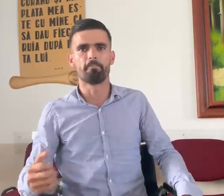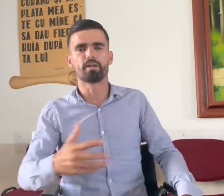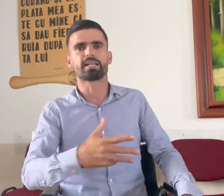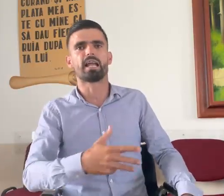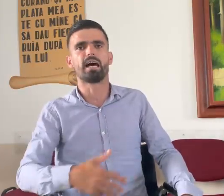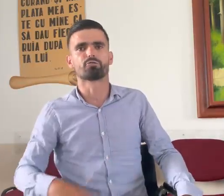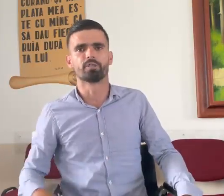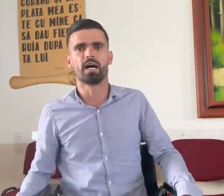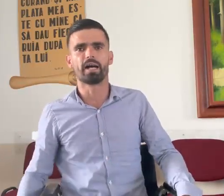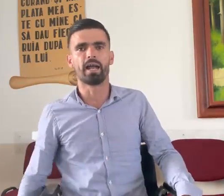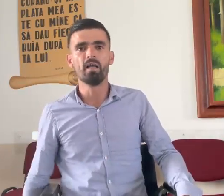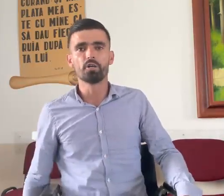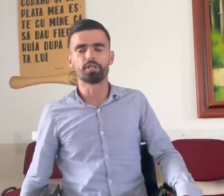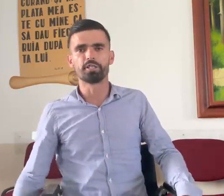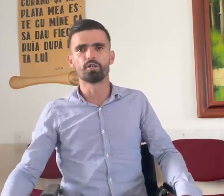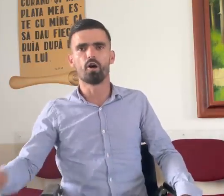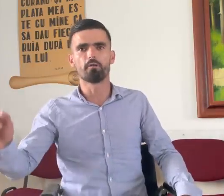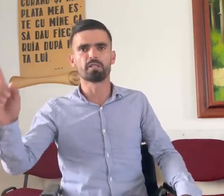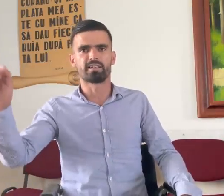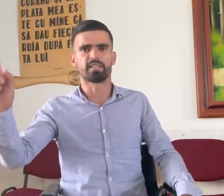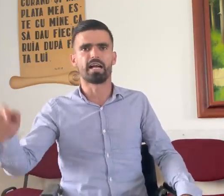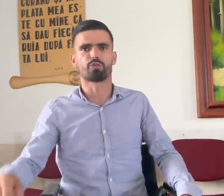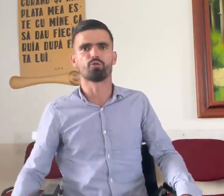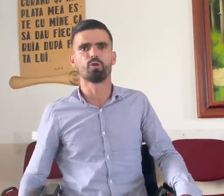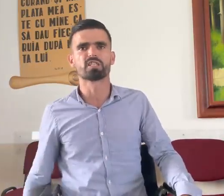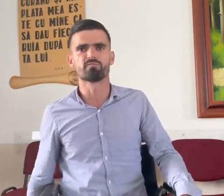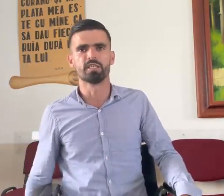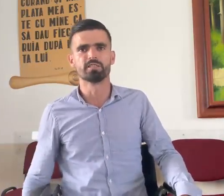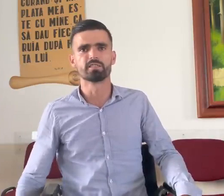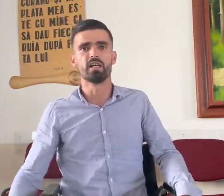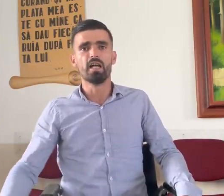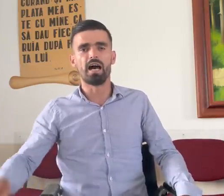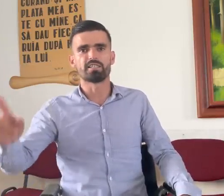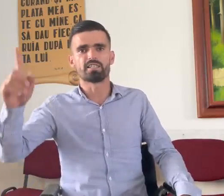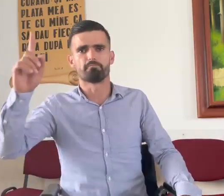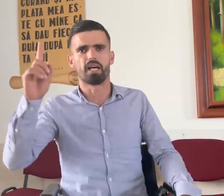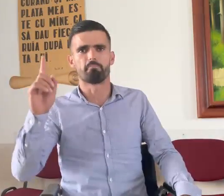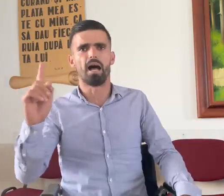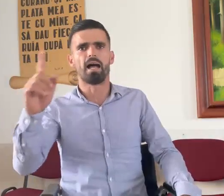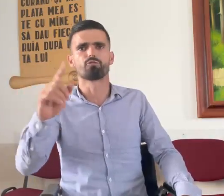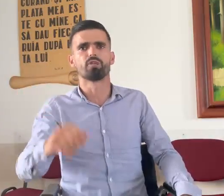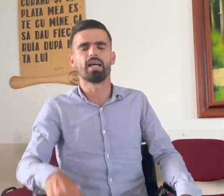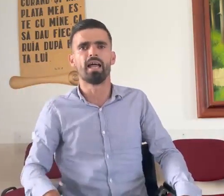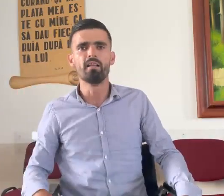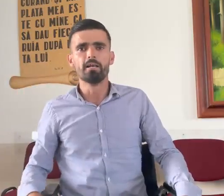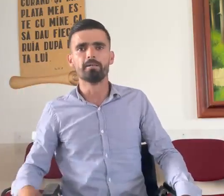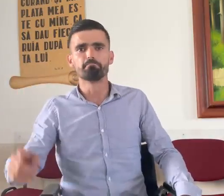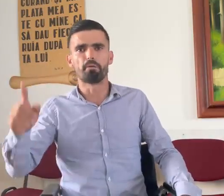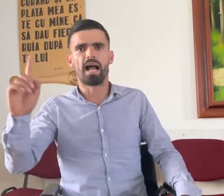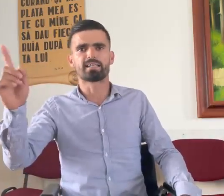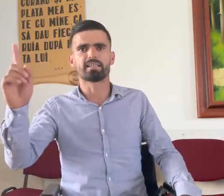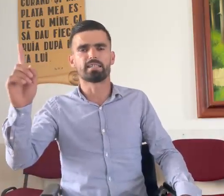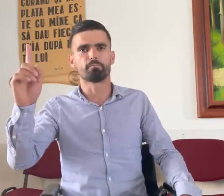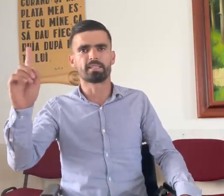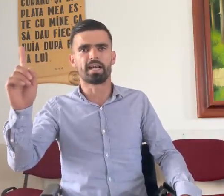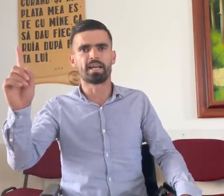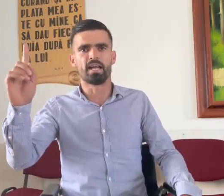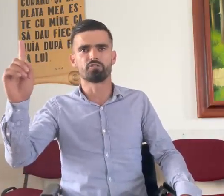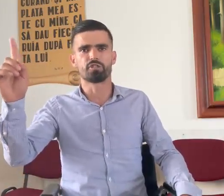Și-am plecat la adunare și din nou a strigat ului sfânt. A zis, bărbatule, împacă-te după trei ani și